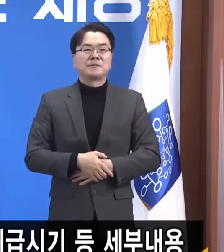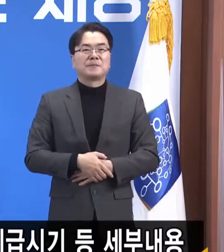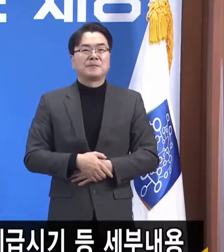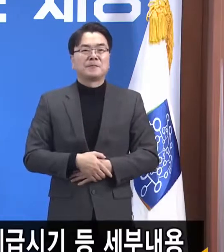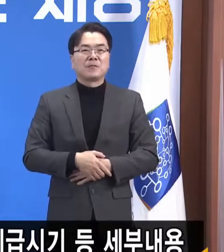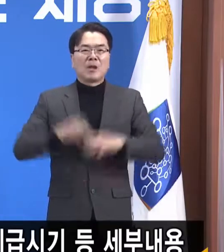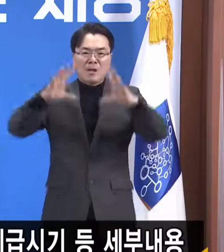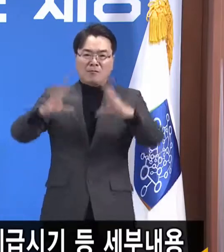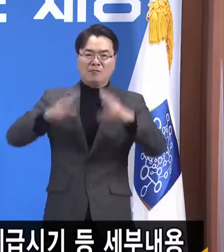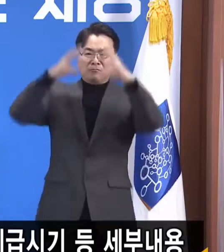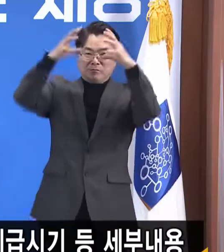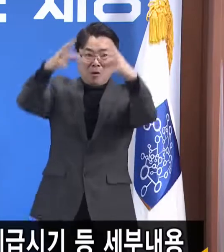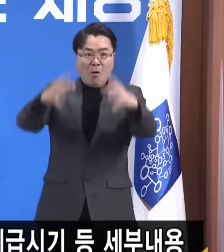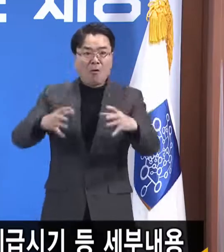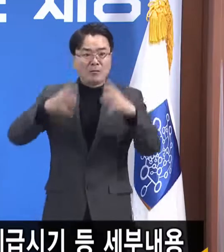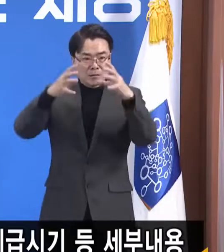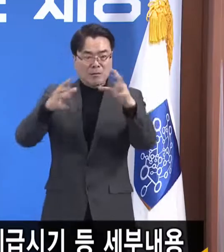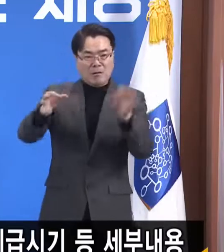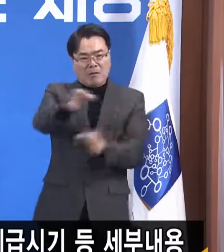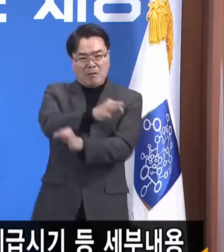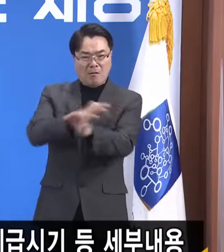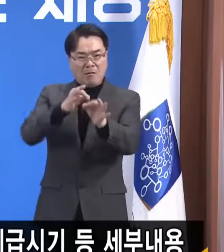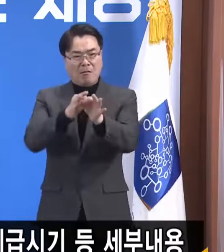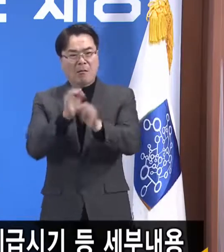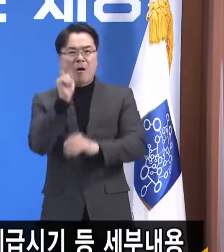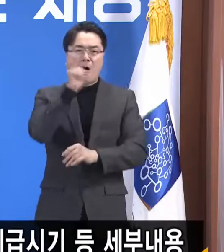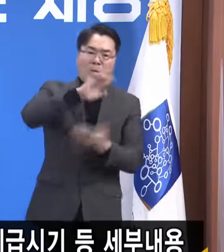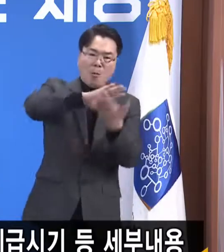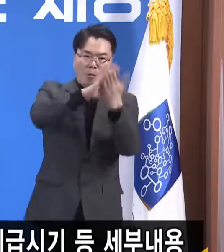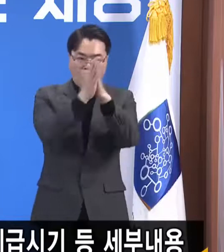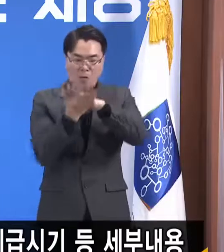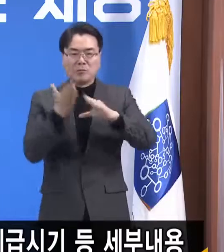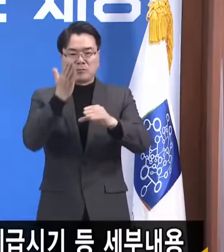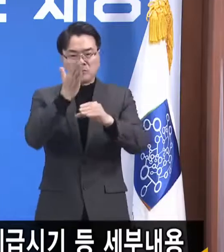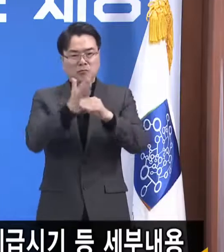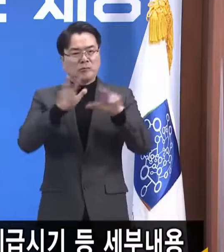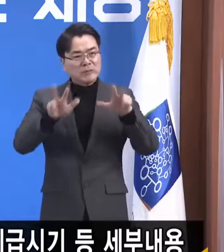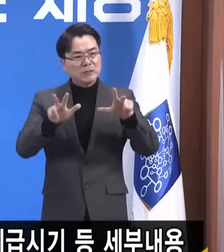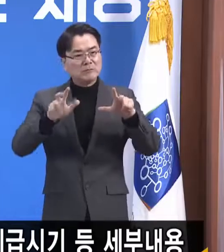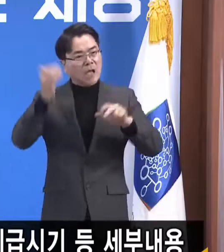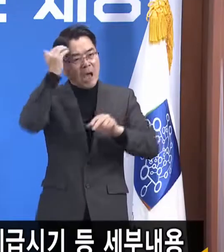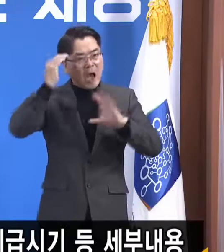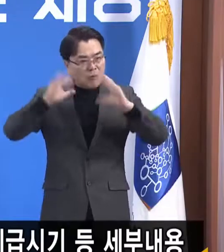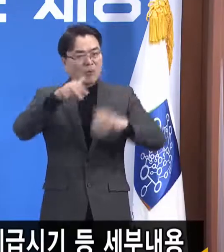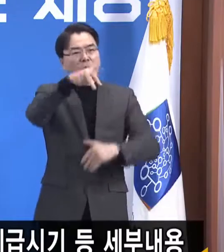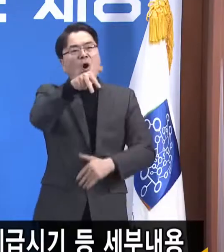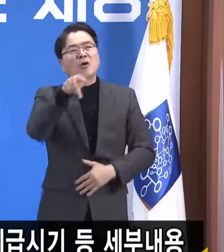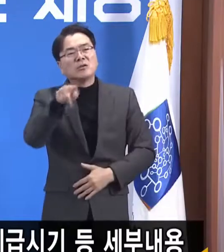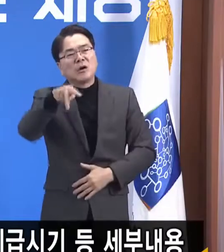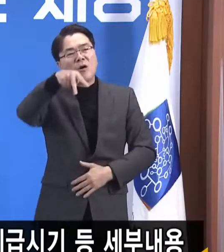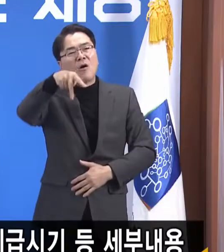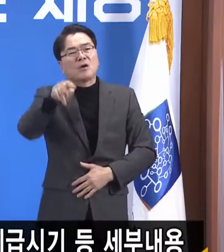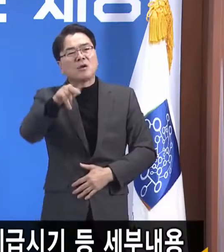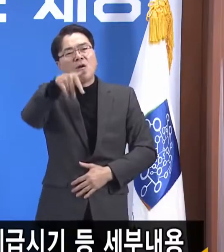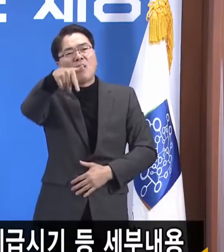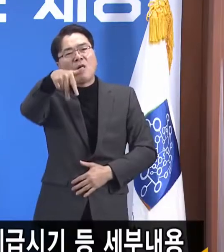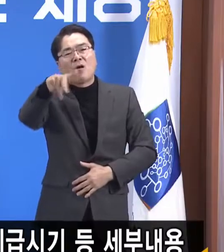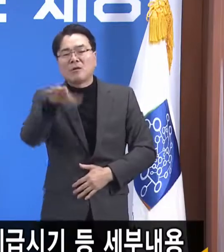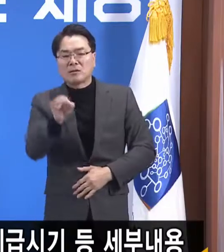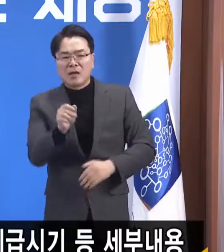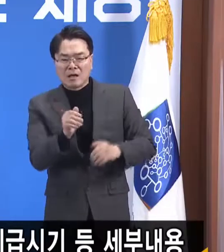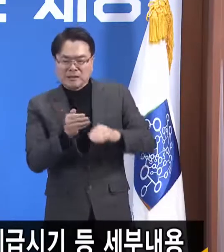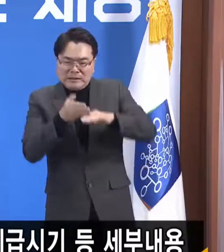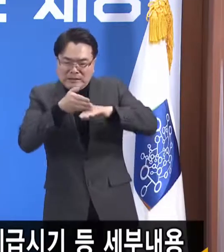전 세계 경제가 나빠지고 있고 우리나라도 추세적으로 저성장 사회로 빠져들고 있습니다. 이유는 아주